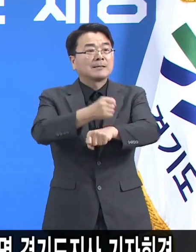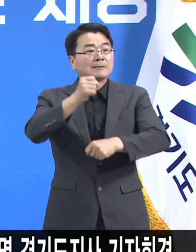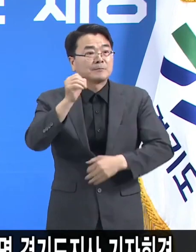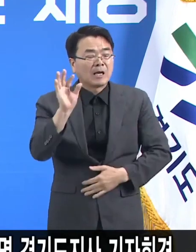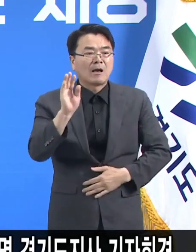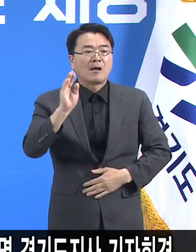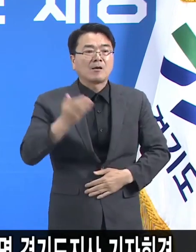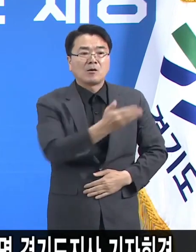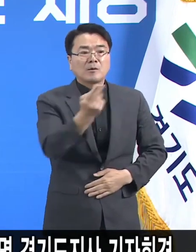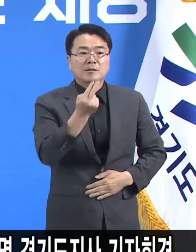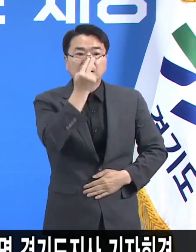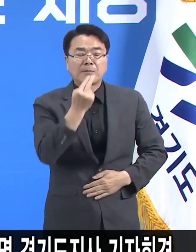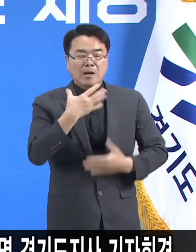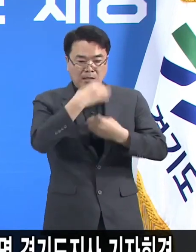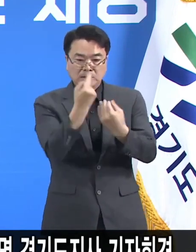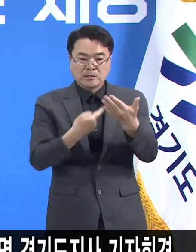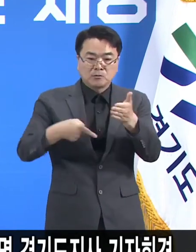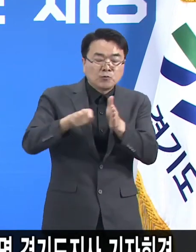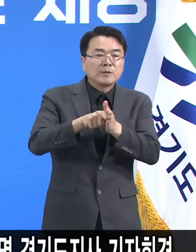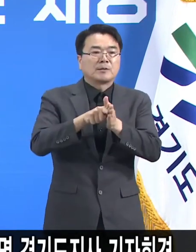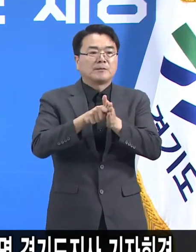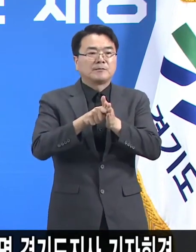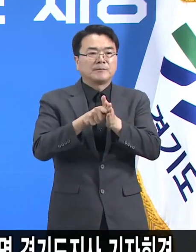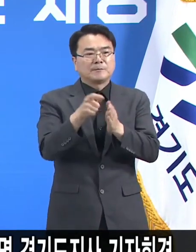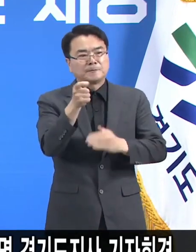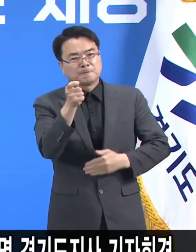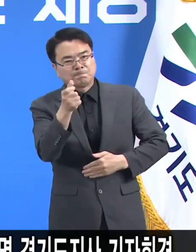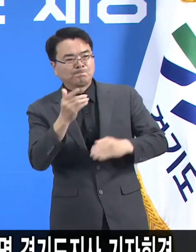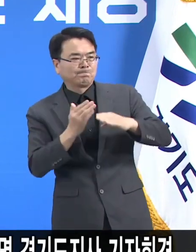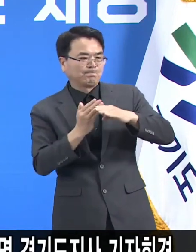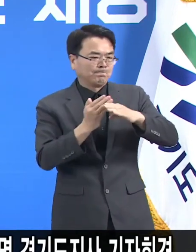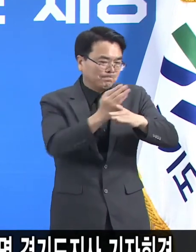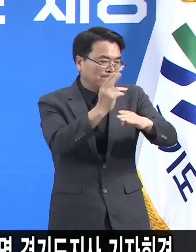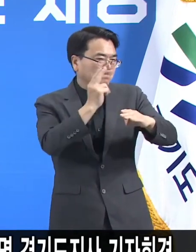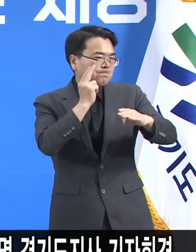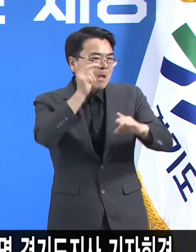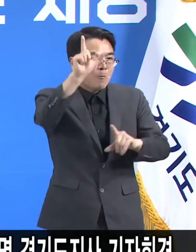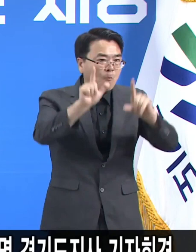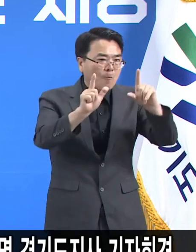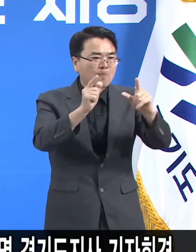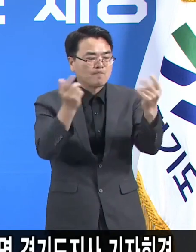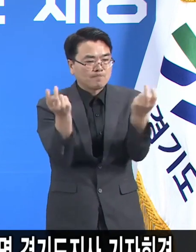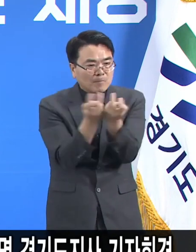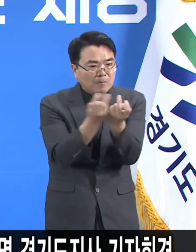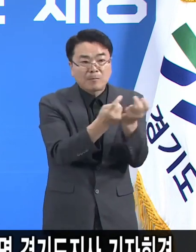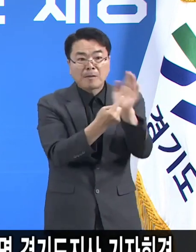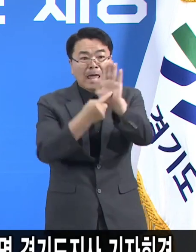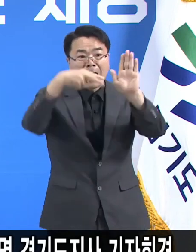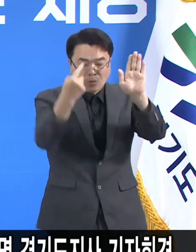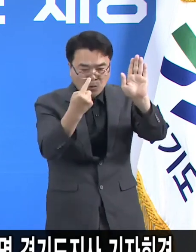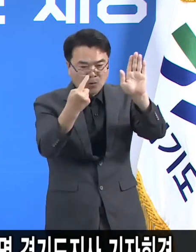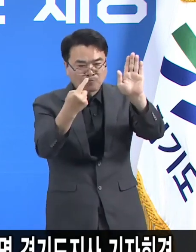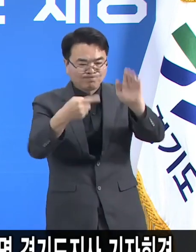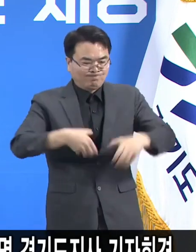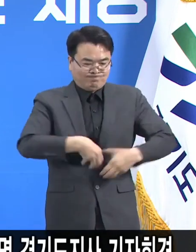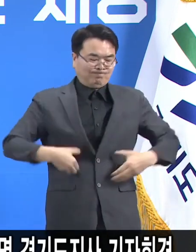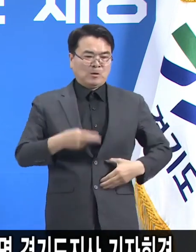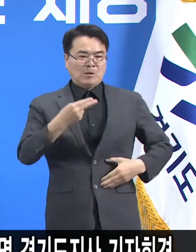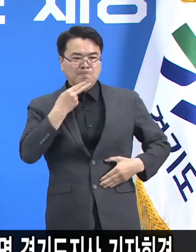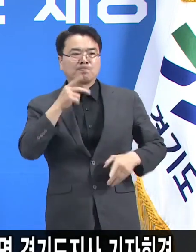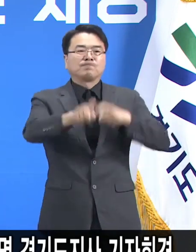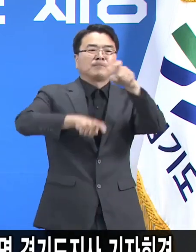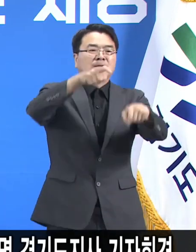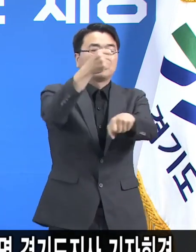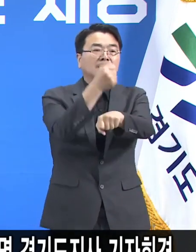본민 여러분의 생명과 안전을 지키기 위해서 다소 과하다고 느껴질 수 있는 조치들도 망설이지 않겠습니다.